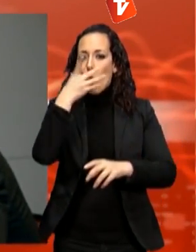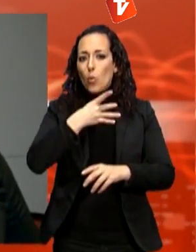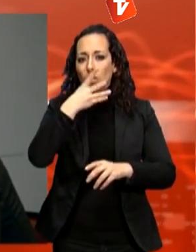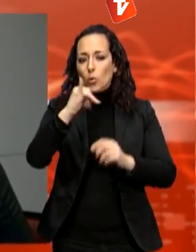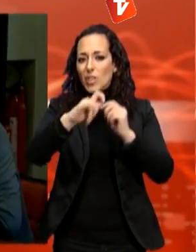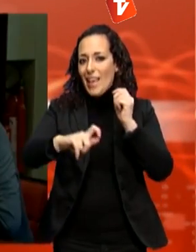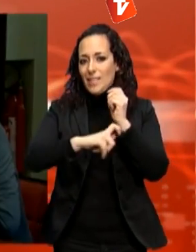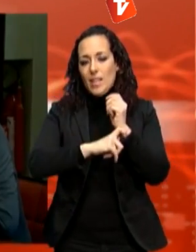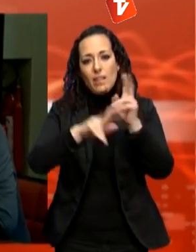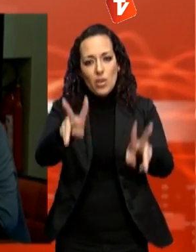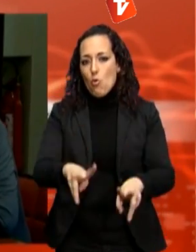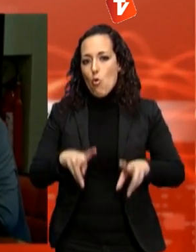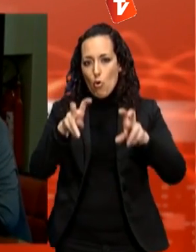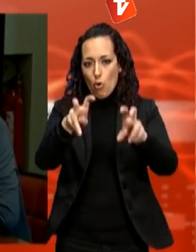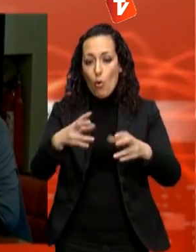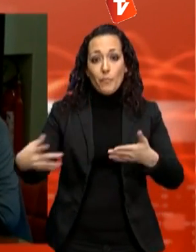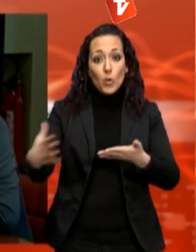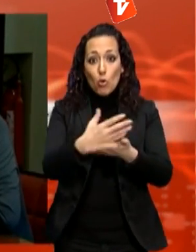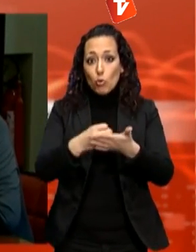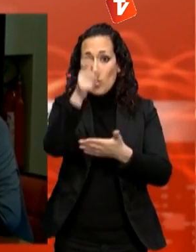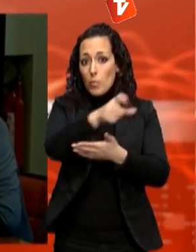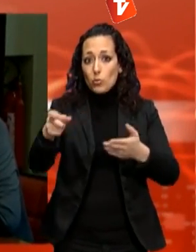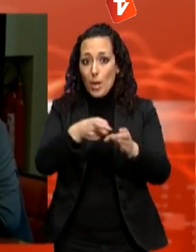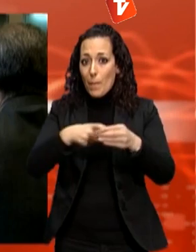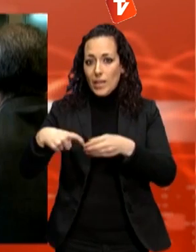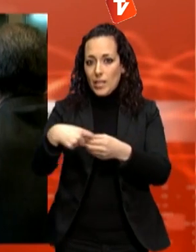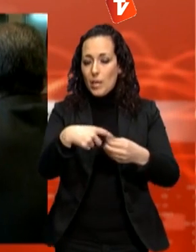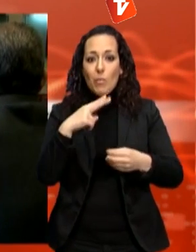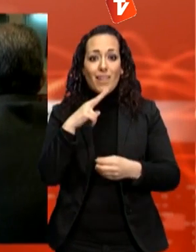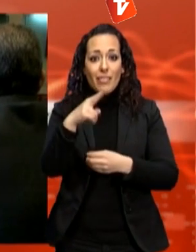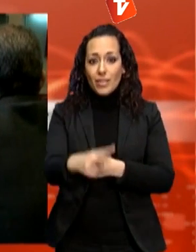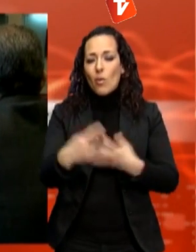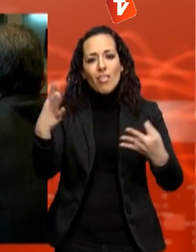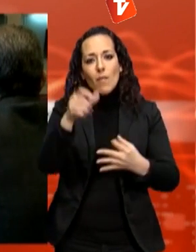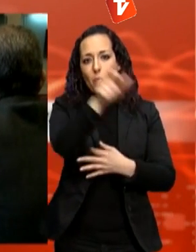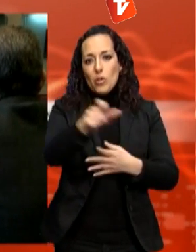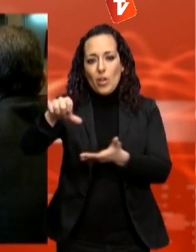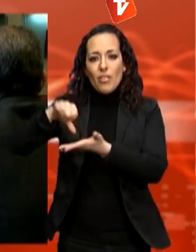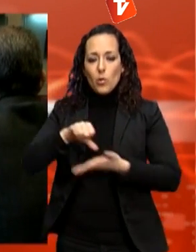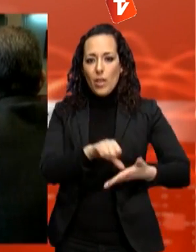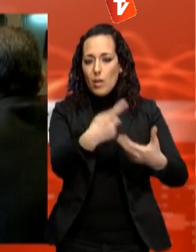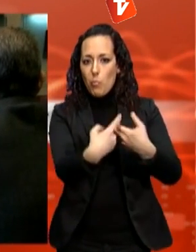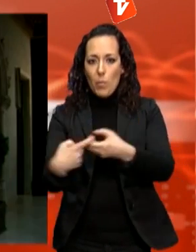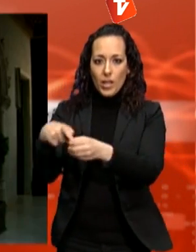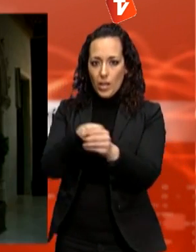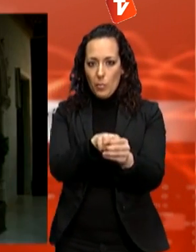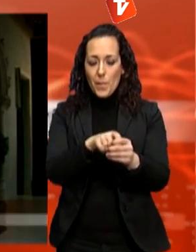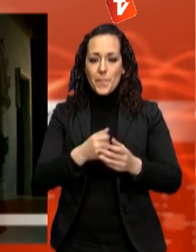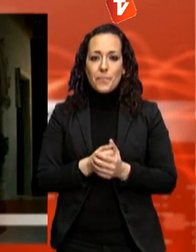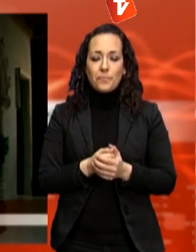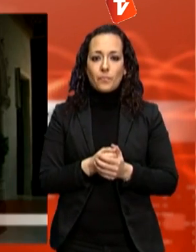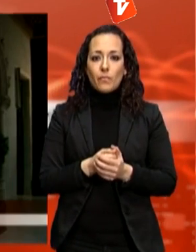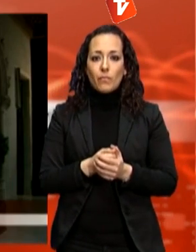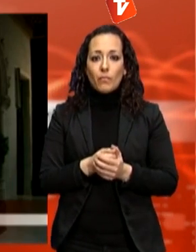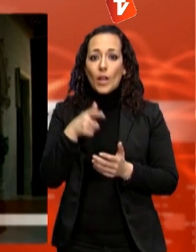Totes les forces coincideixen que ha de comptar necessàriament amb la participació ciutadana, amb tots els agents i mitjançant tots els canals. No parlem d